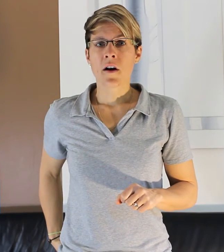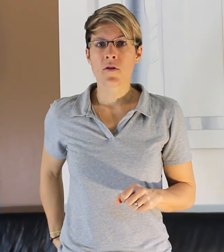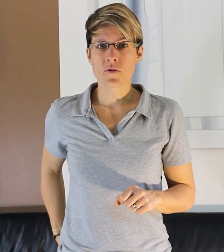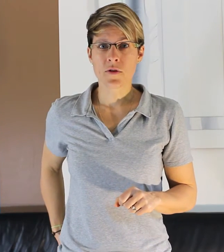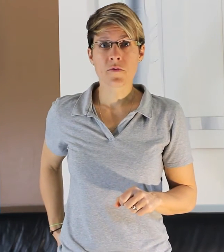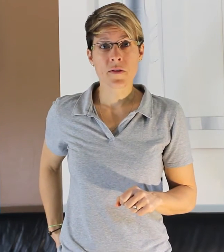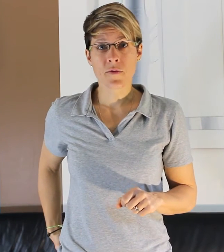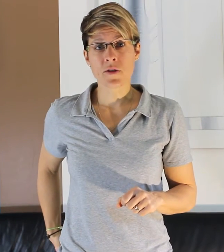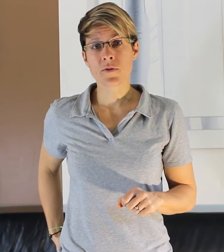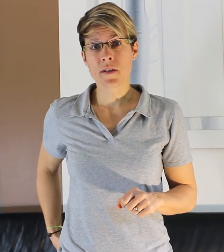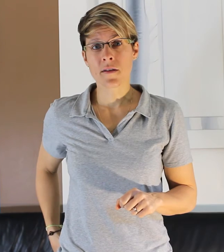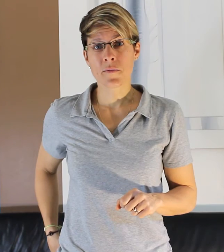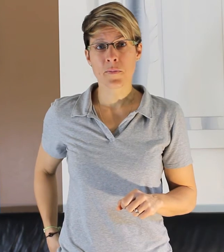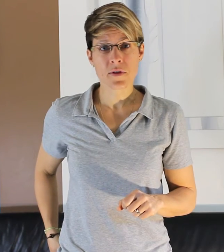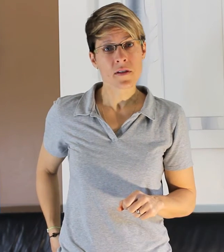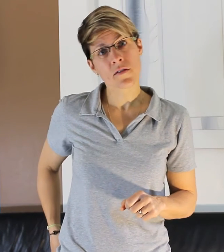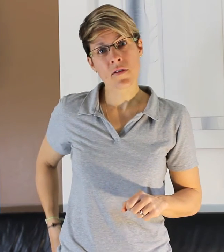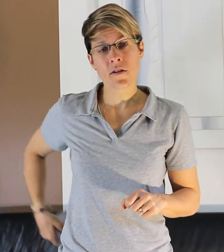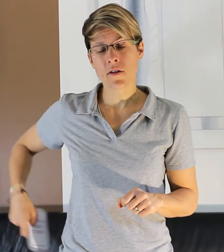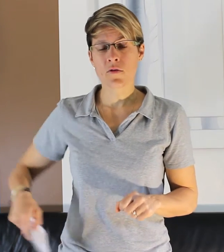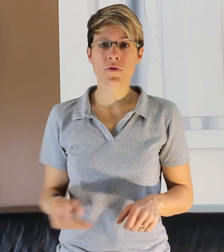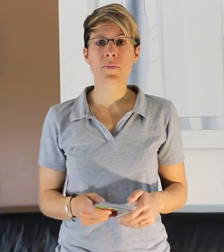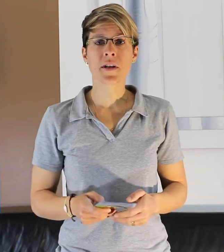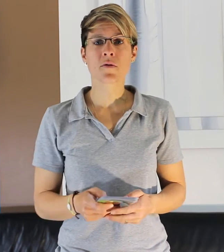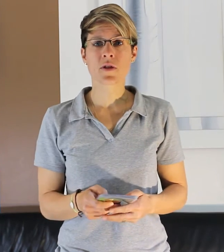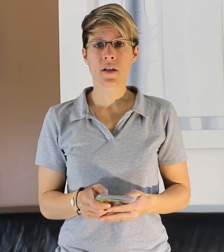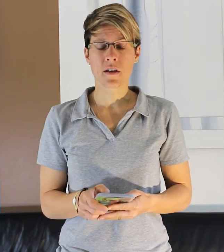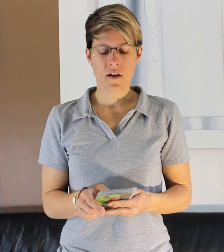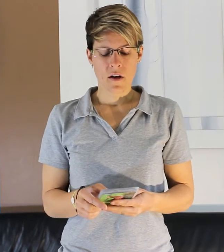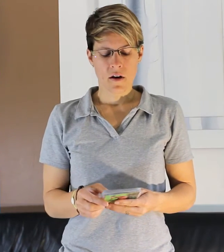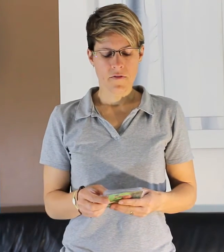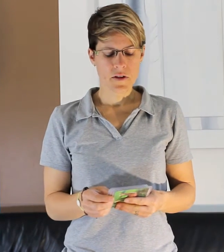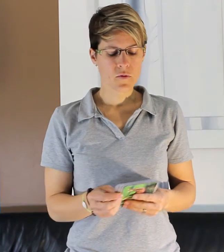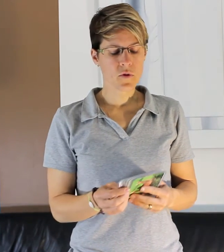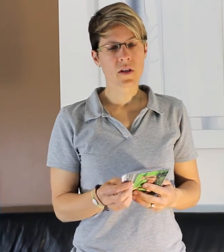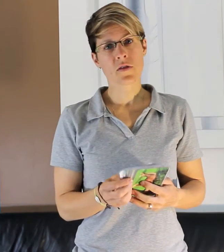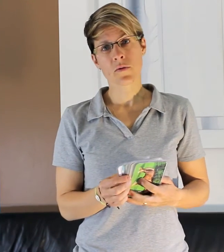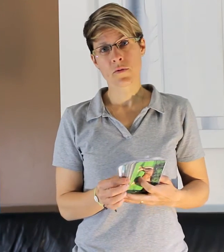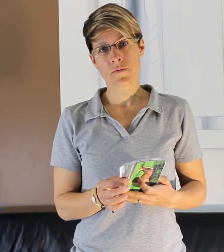Aujourd'hui, je voulais vous rajouter un petit outil pédagogique. En fait, toutes les chansons